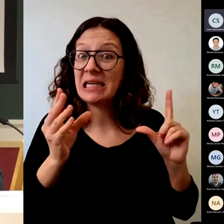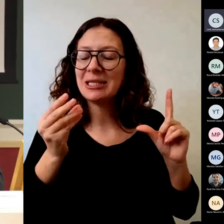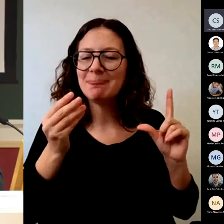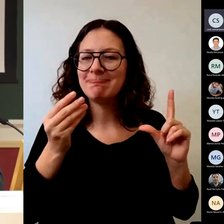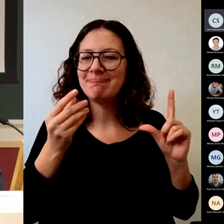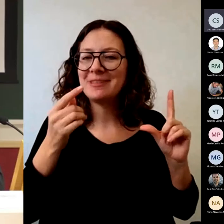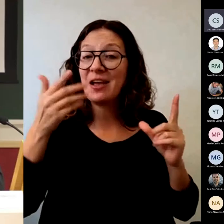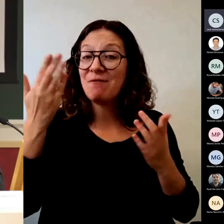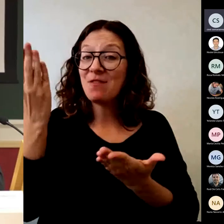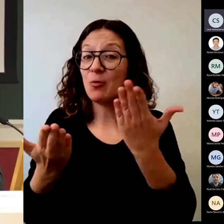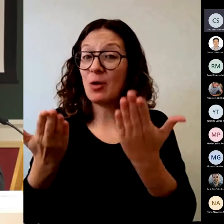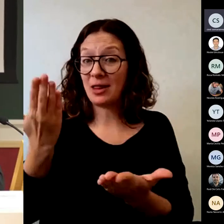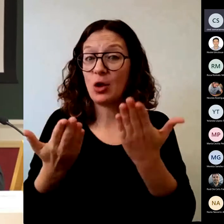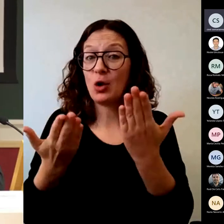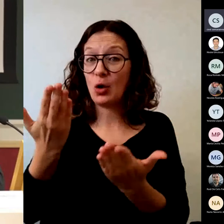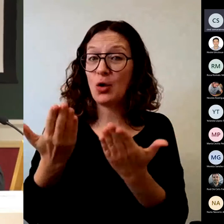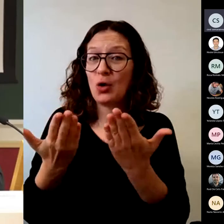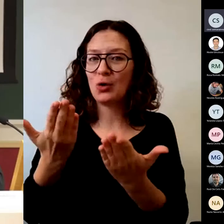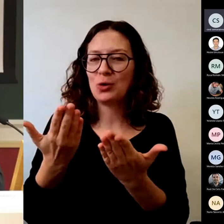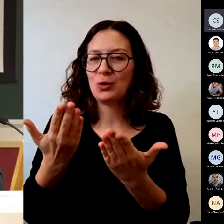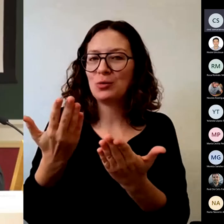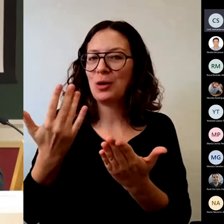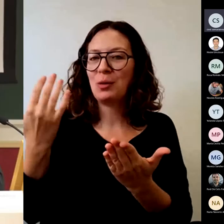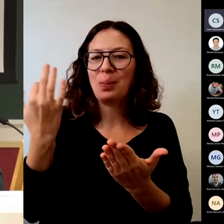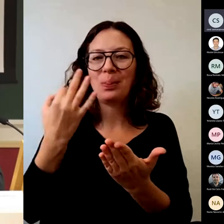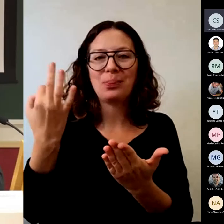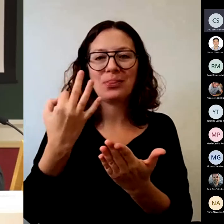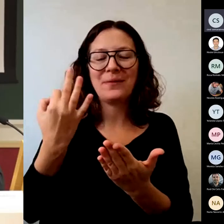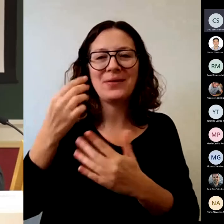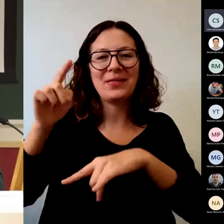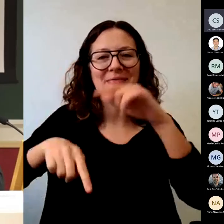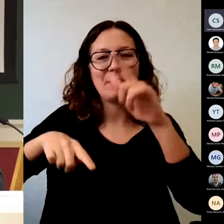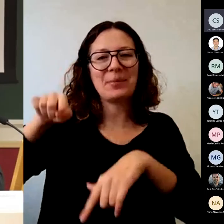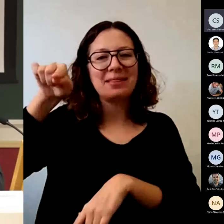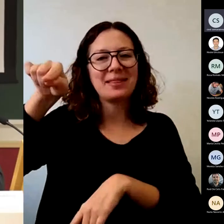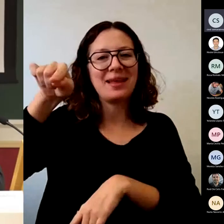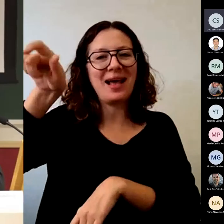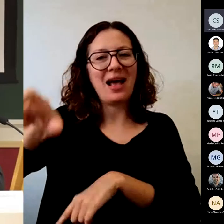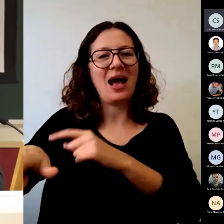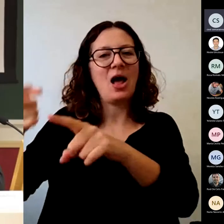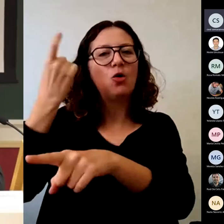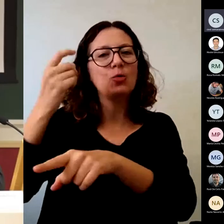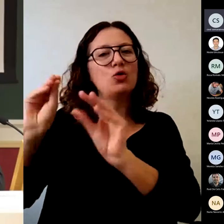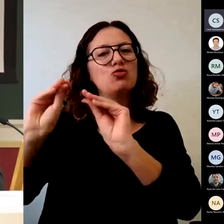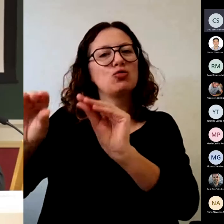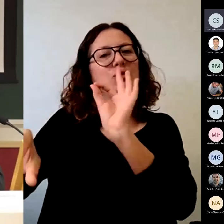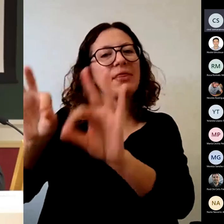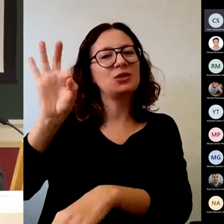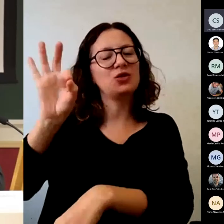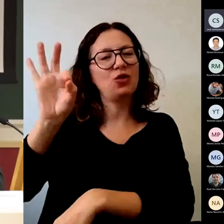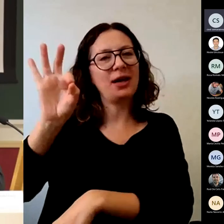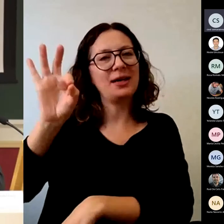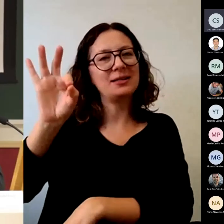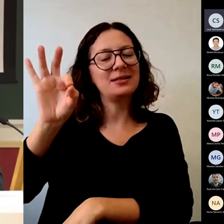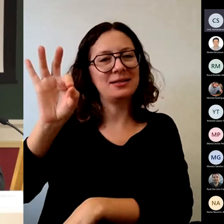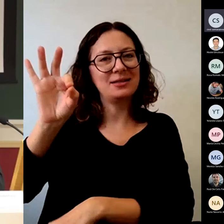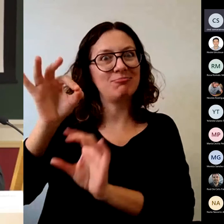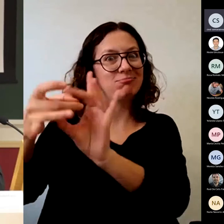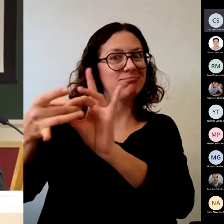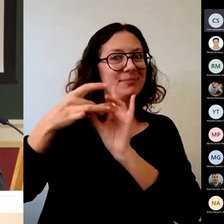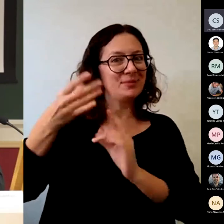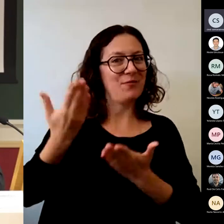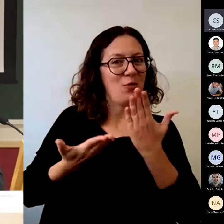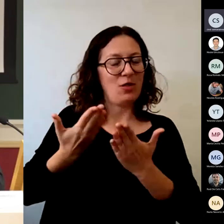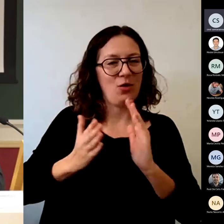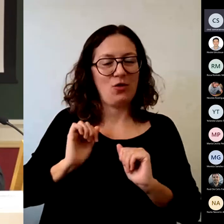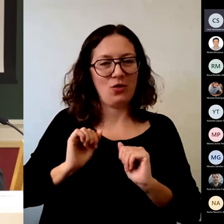y apoyarse en las decisiones que toma el alumno. Hoy en día en la investigación, incluso en investigación